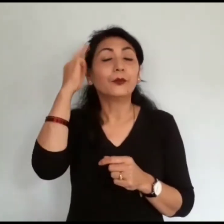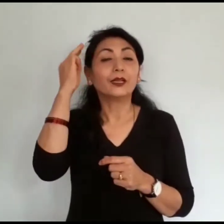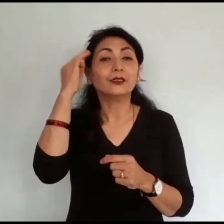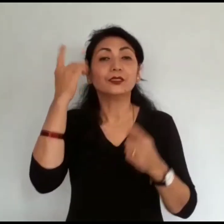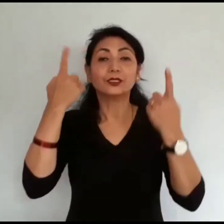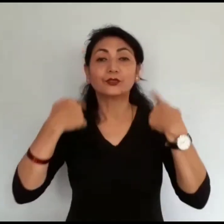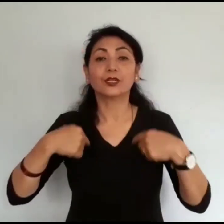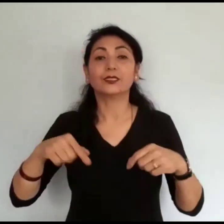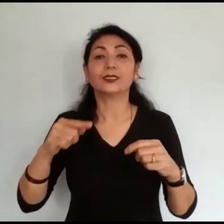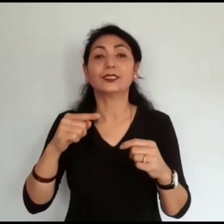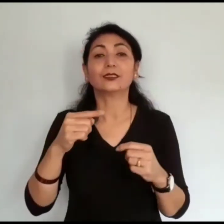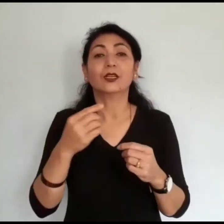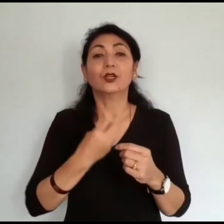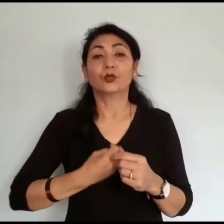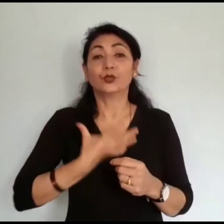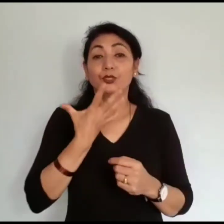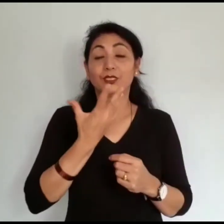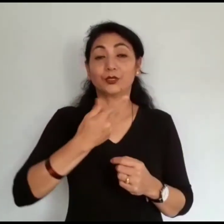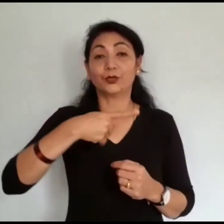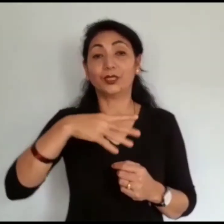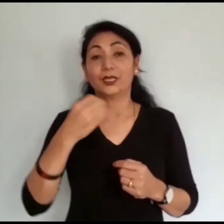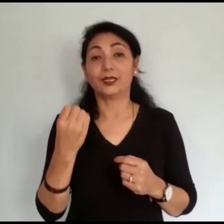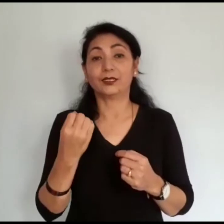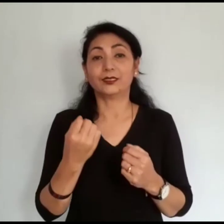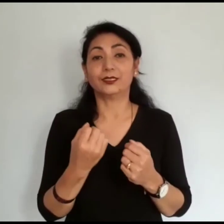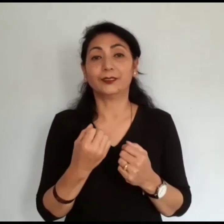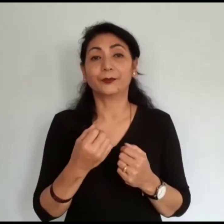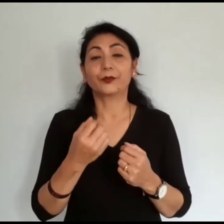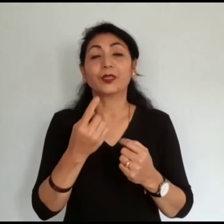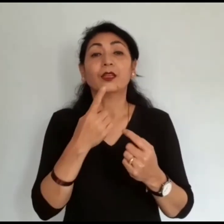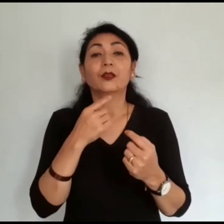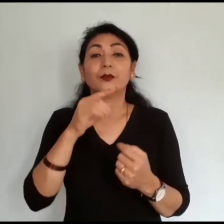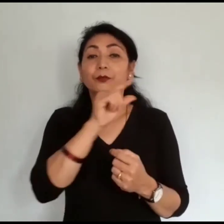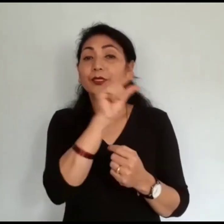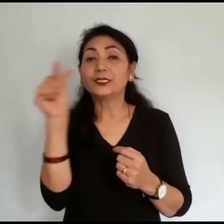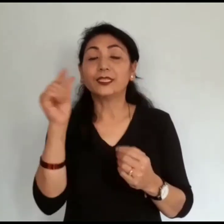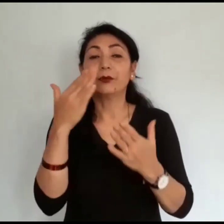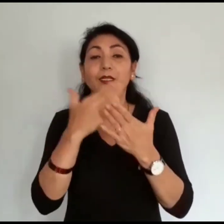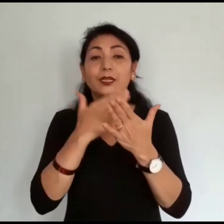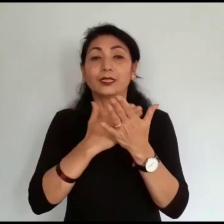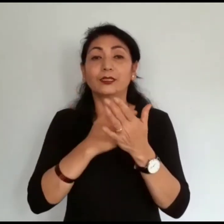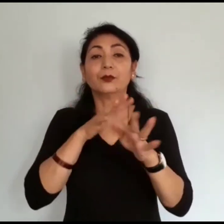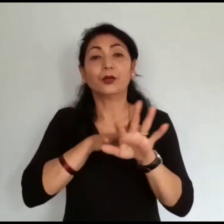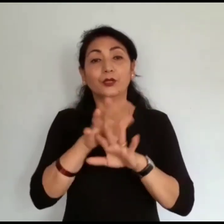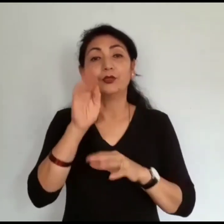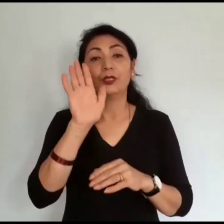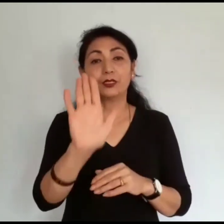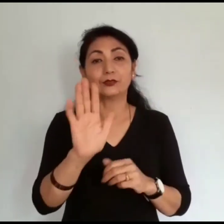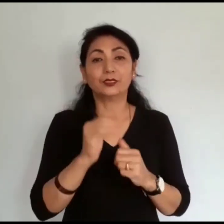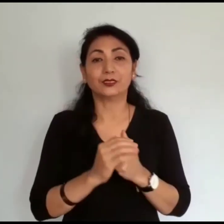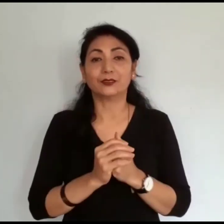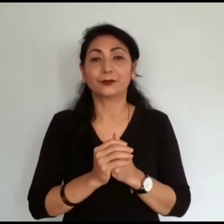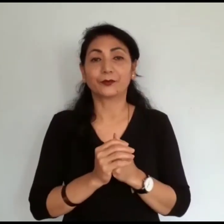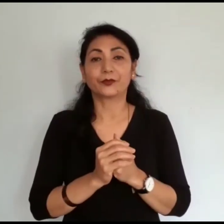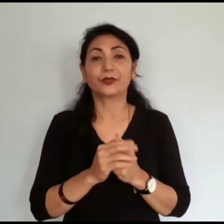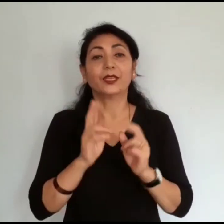र आंतरिक खुशी को लागी रेकी को बारे मा कारेक्रम हरू रहेको छा येसको निमित्त